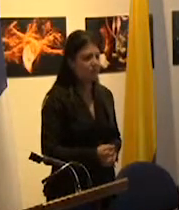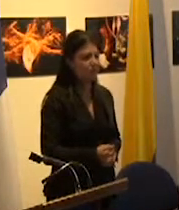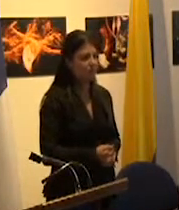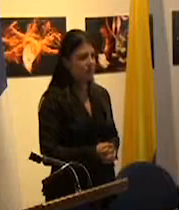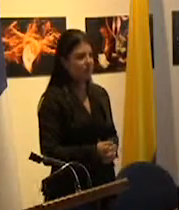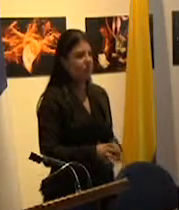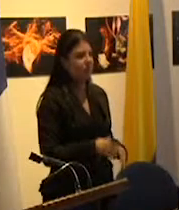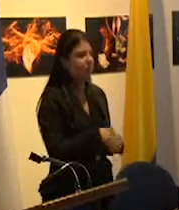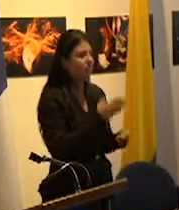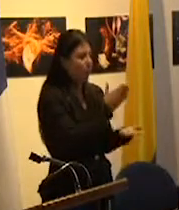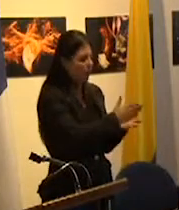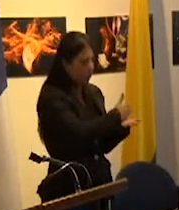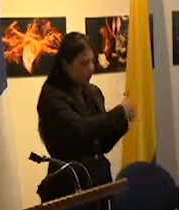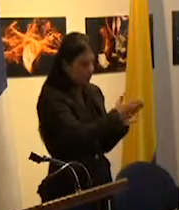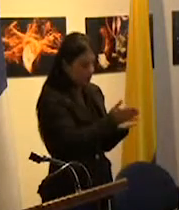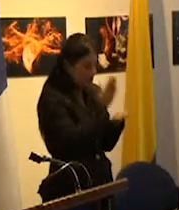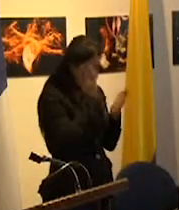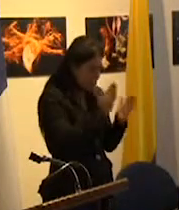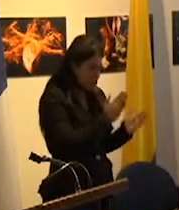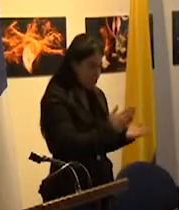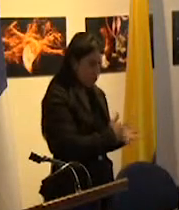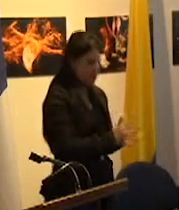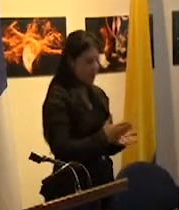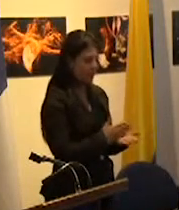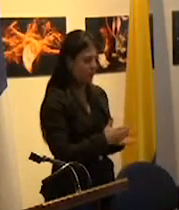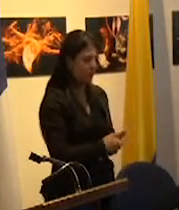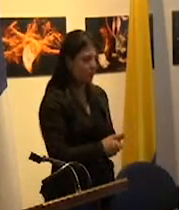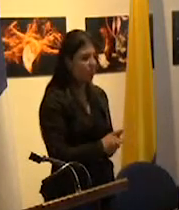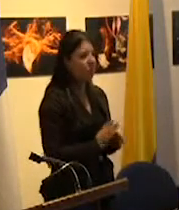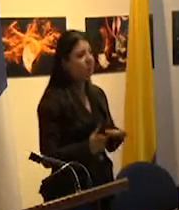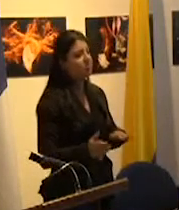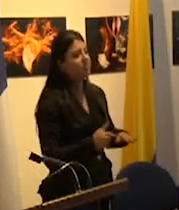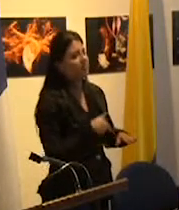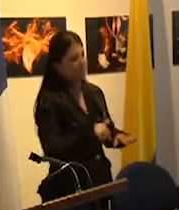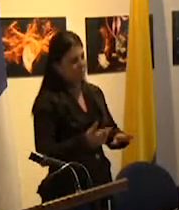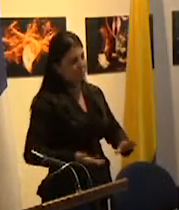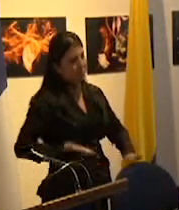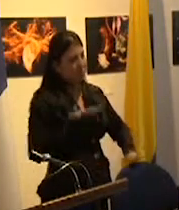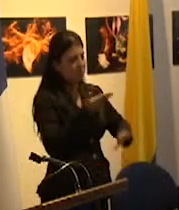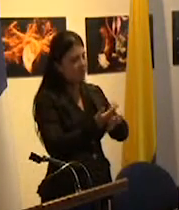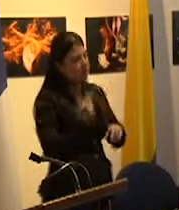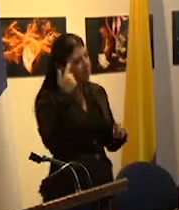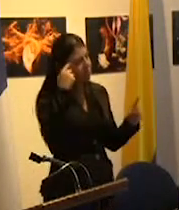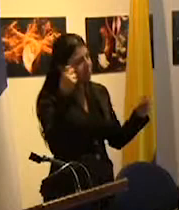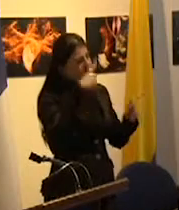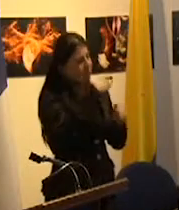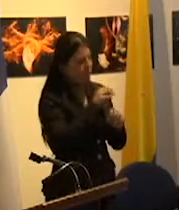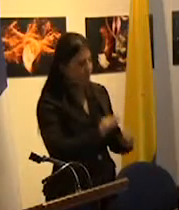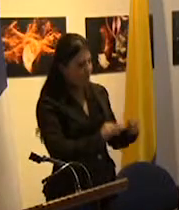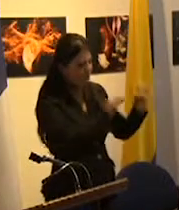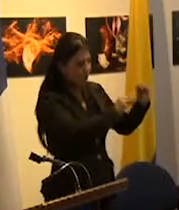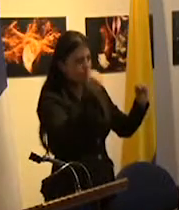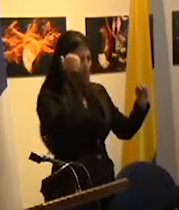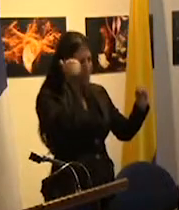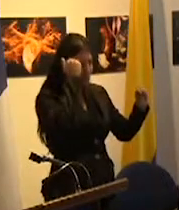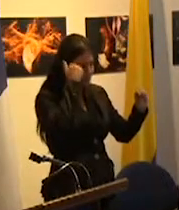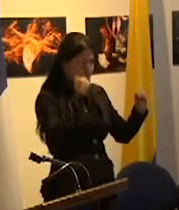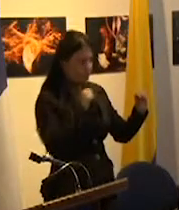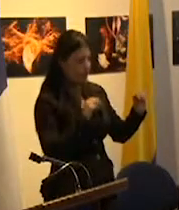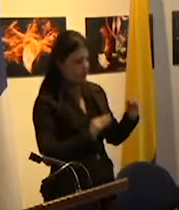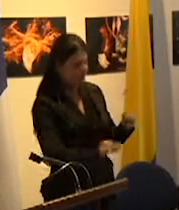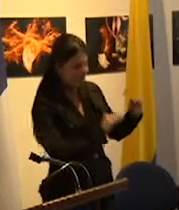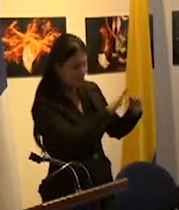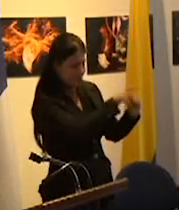de ahí que lo que proponemos es que pensar la formación docente y también la